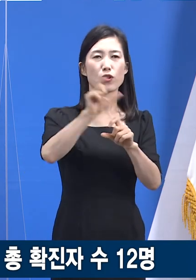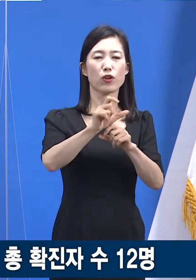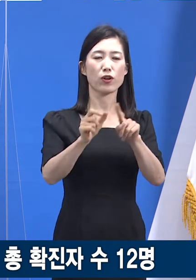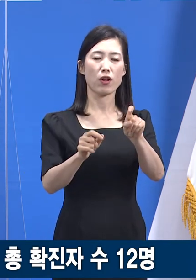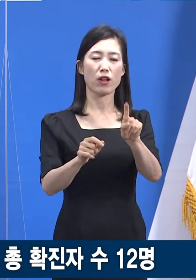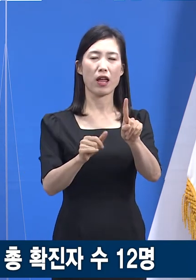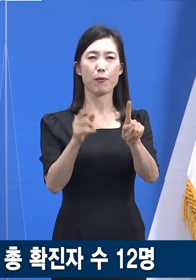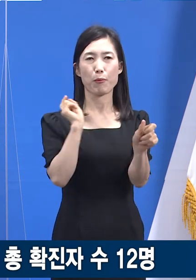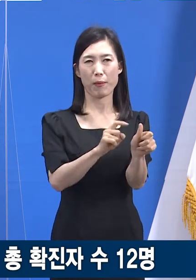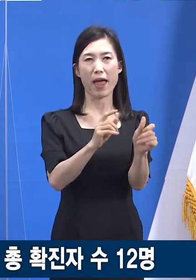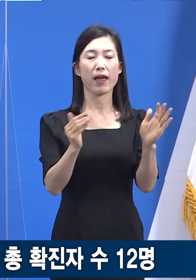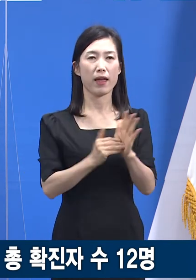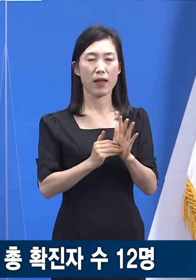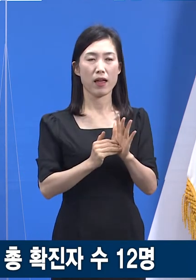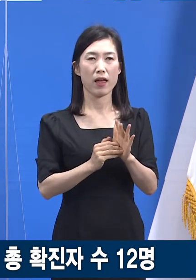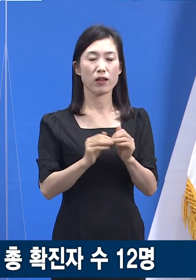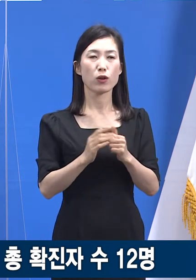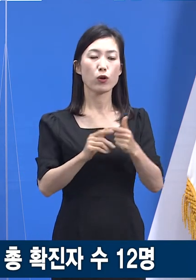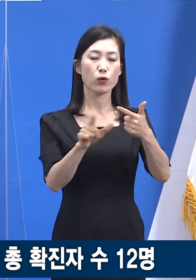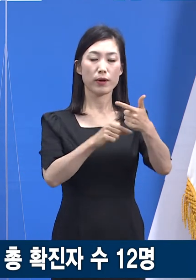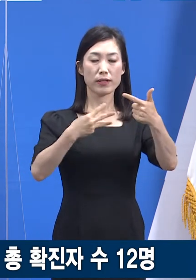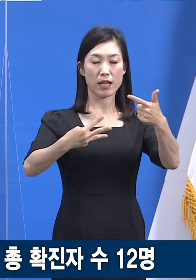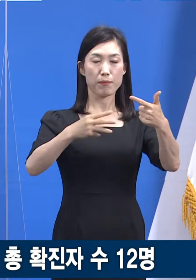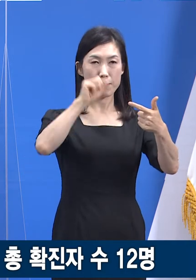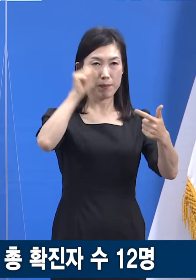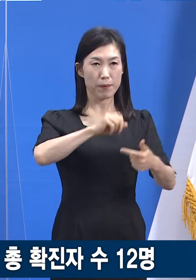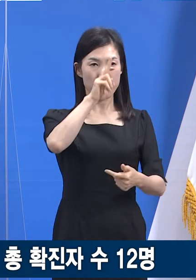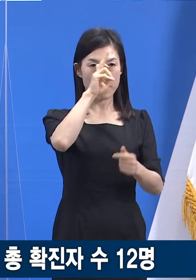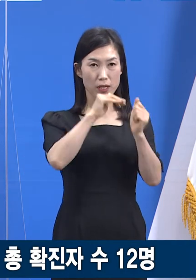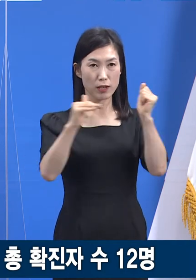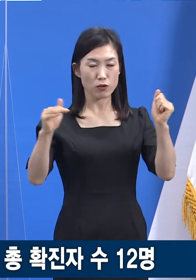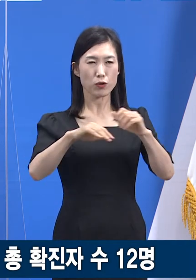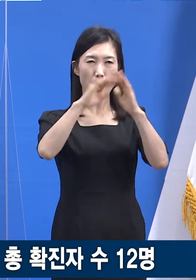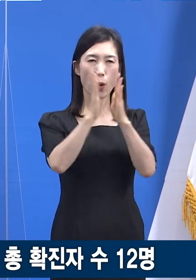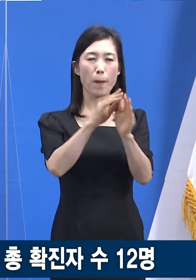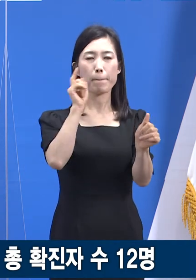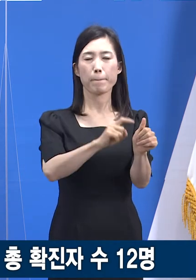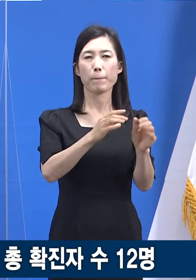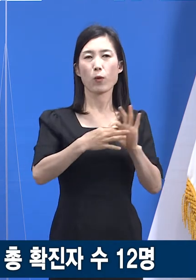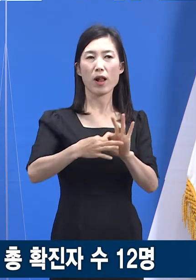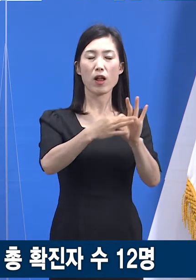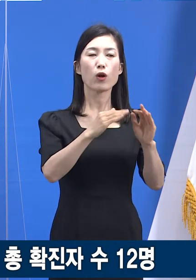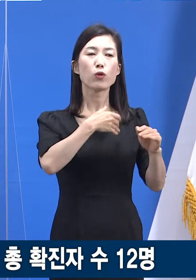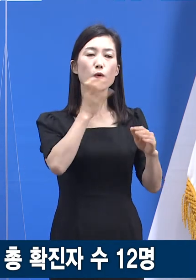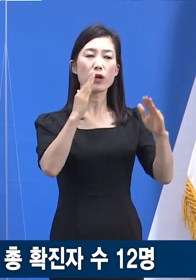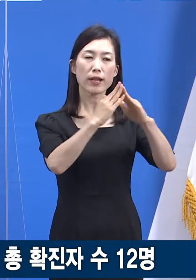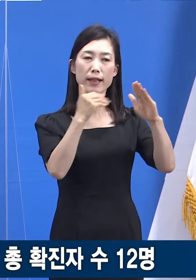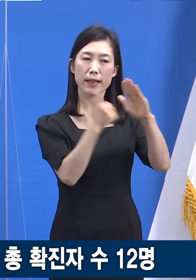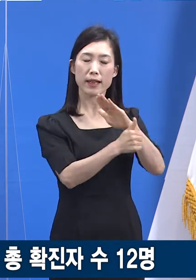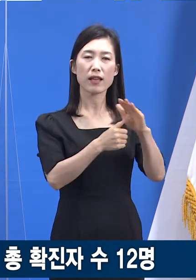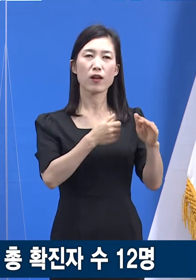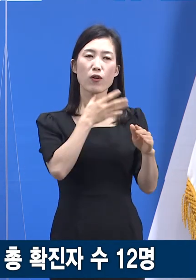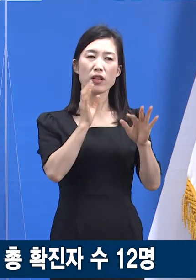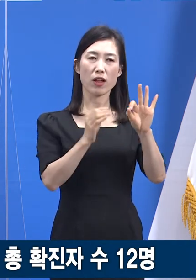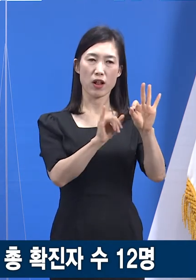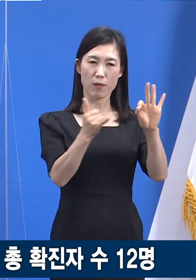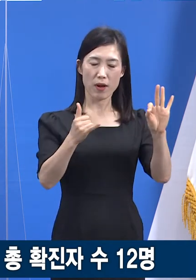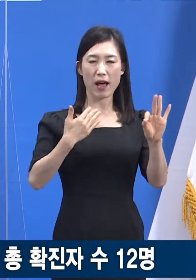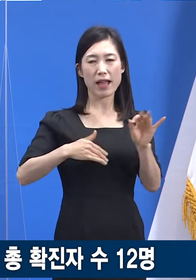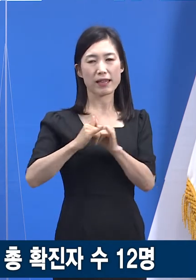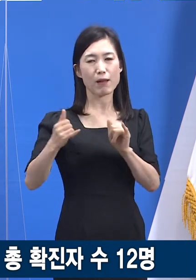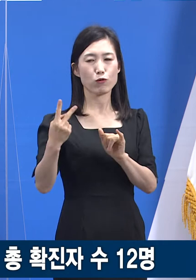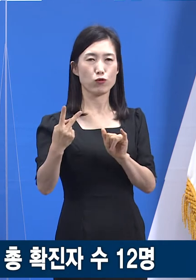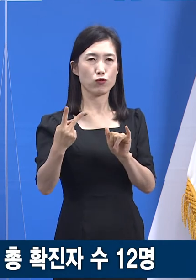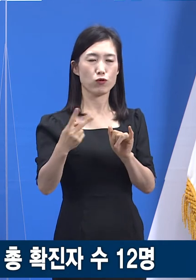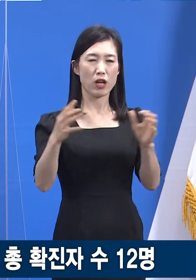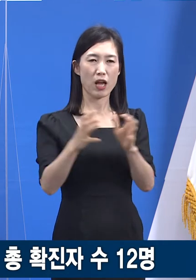받았습니다. 3일 0시 기준 총 확진자는 노인정 방문 어르신 10명 그리고 지인 2명 등 총